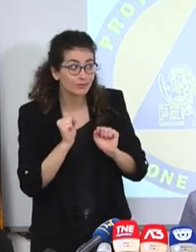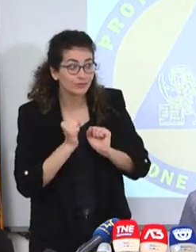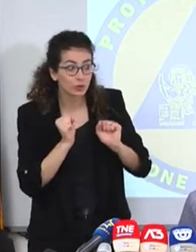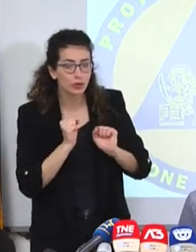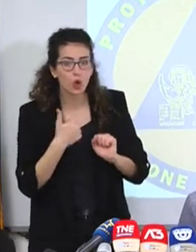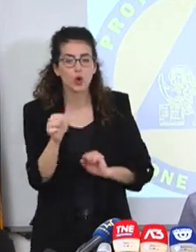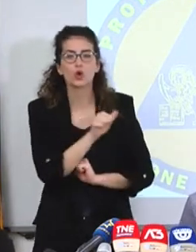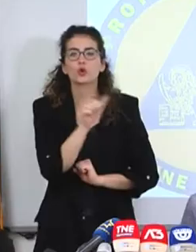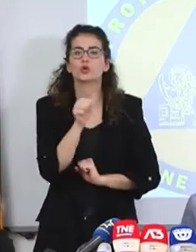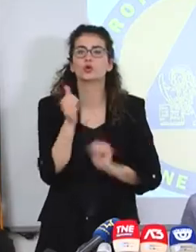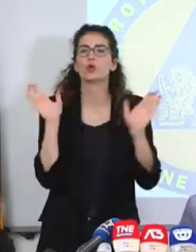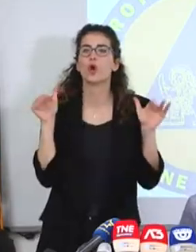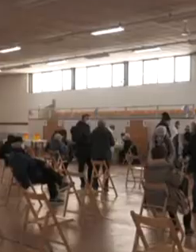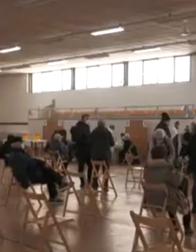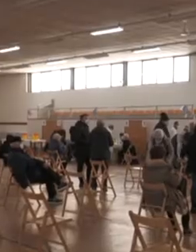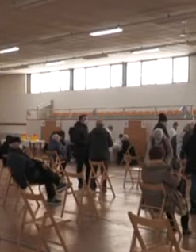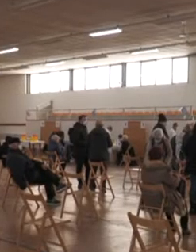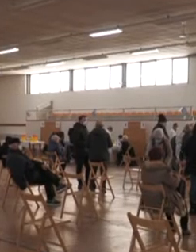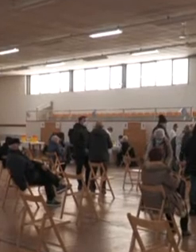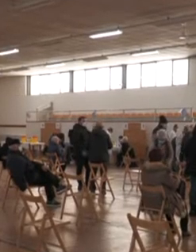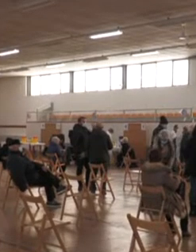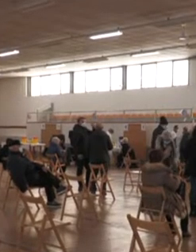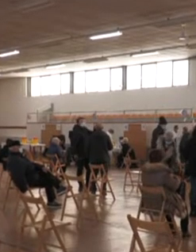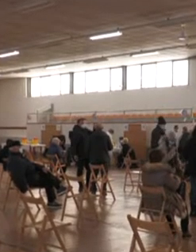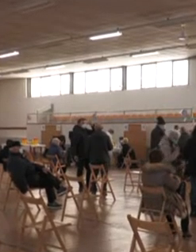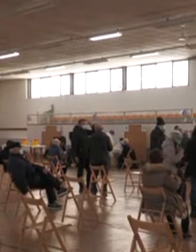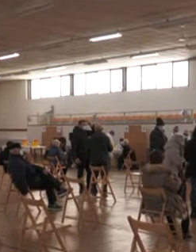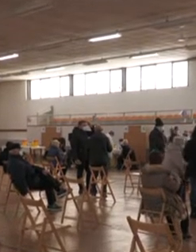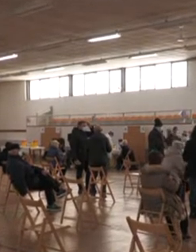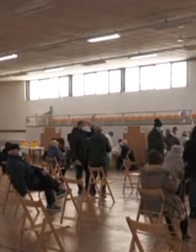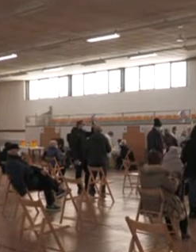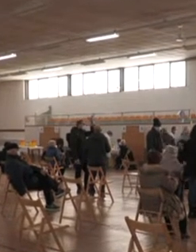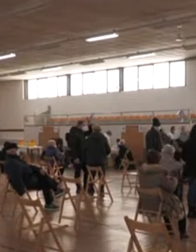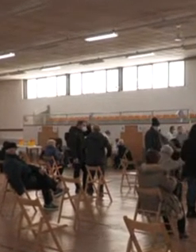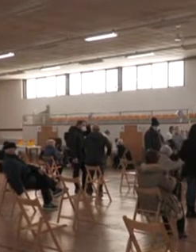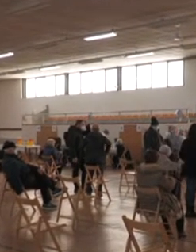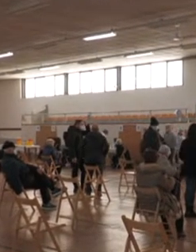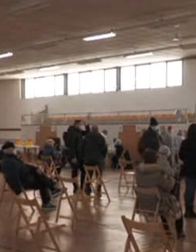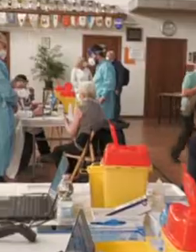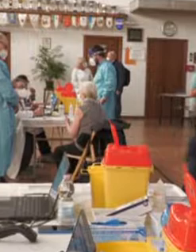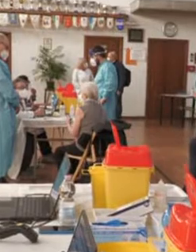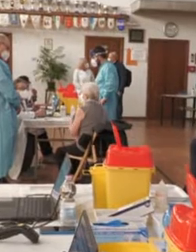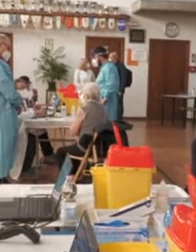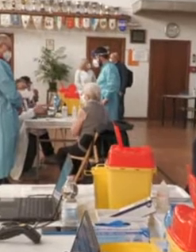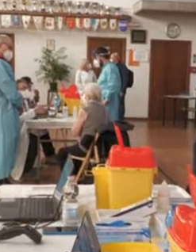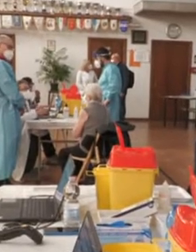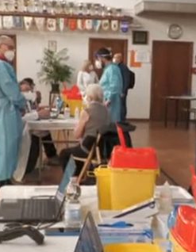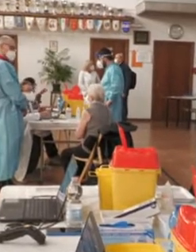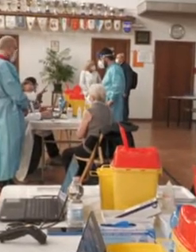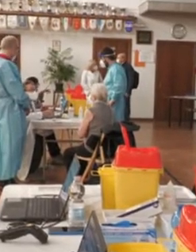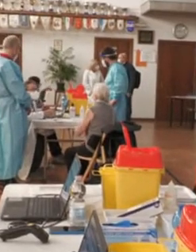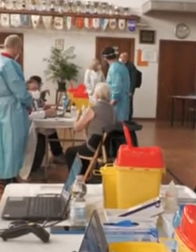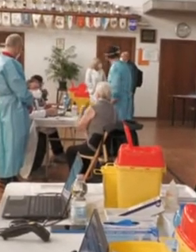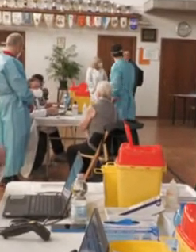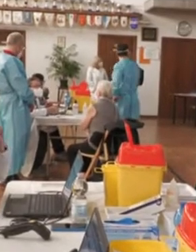gli angeli del fango, ci sono anche gli angeli dei vaccini. Probabilmente martedì sarà pronto il portale web per le prenotazioni ed è in chiusura anche l